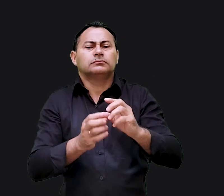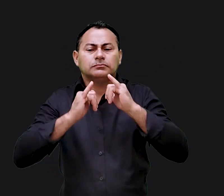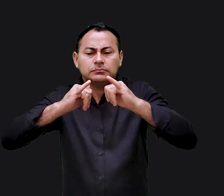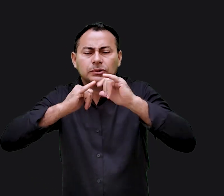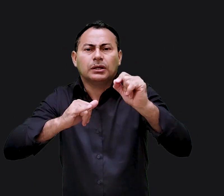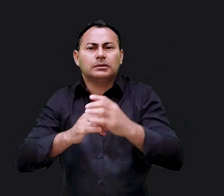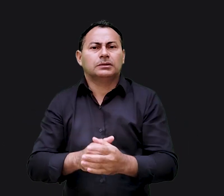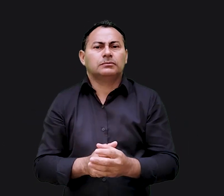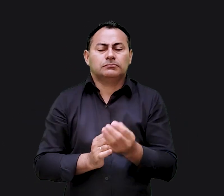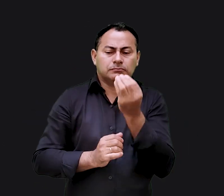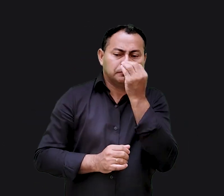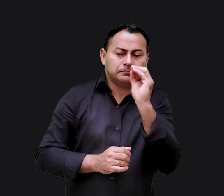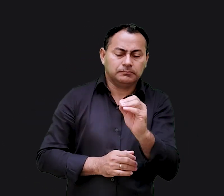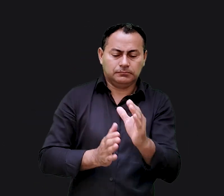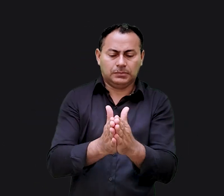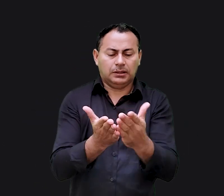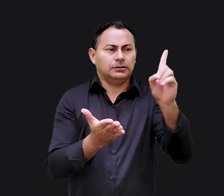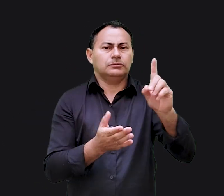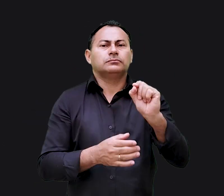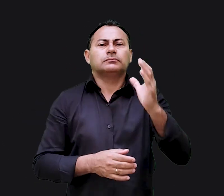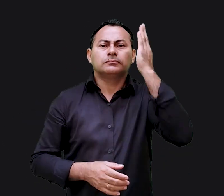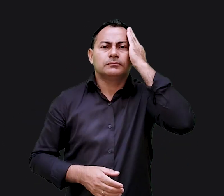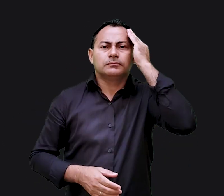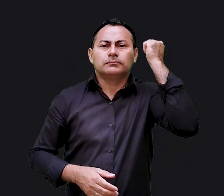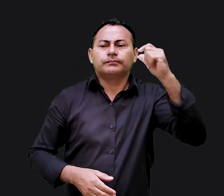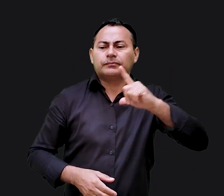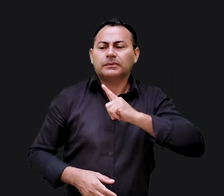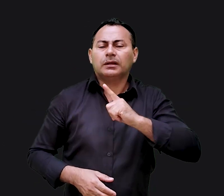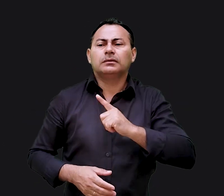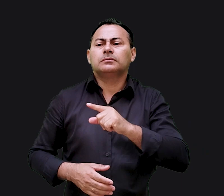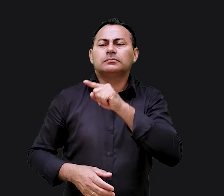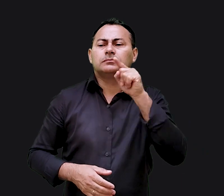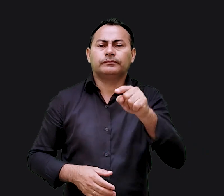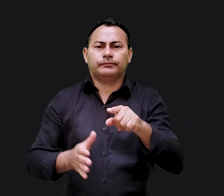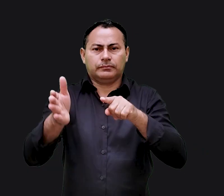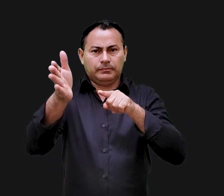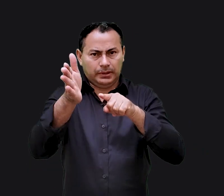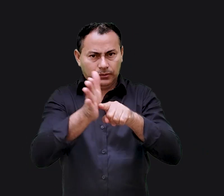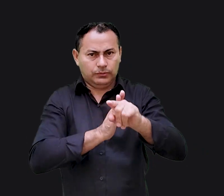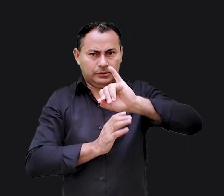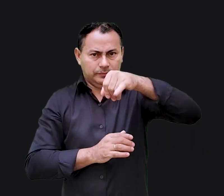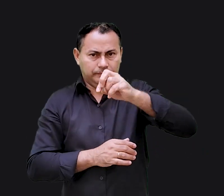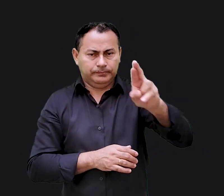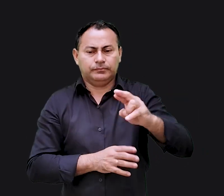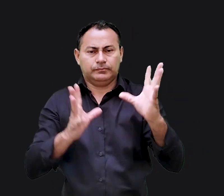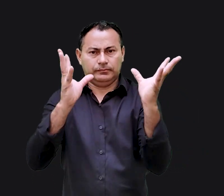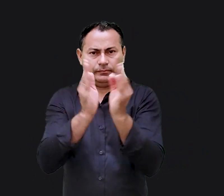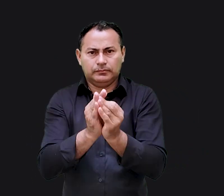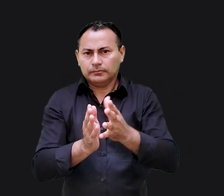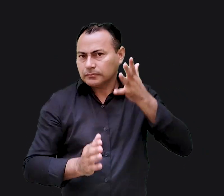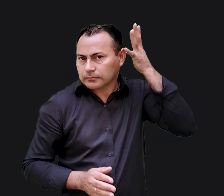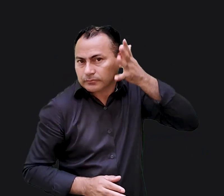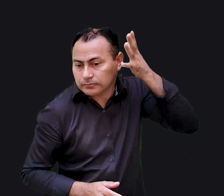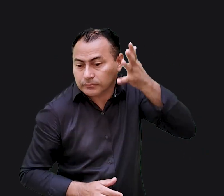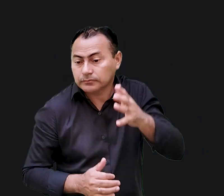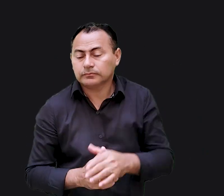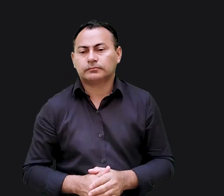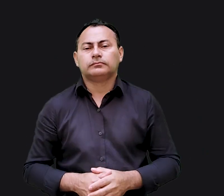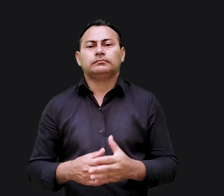visto que rejeitaram a palavra do Senhor que sabedoria é essa que eles têm? essa foi a pergunta de Jeremias e o resumo do seu sermão